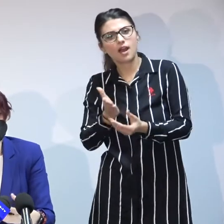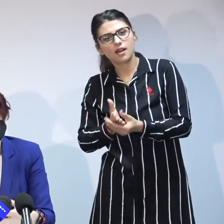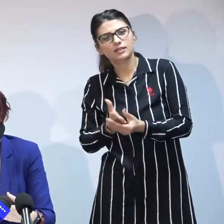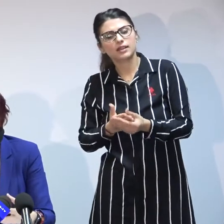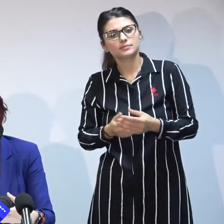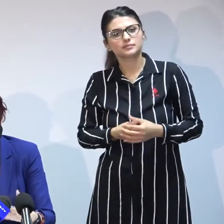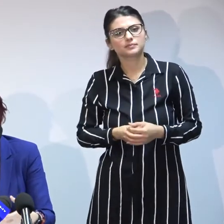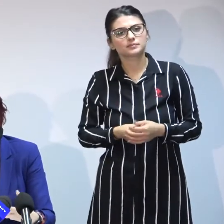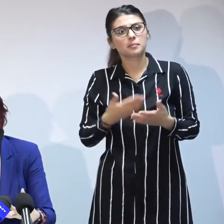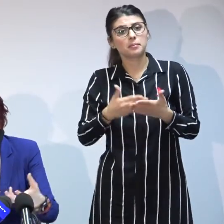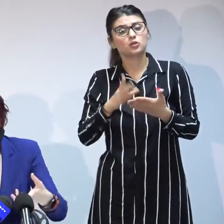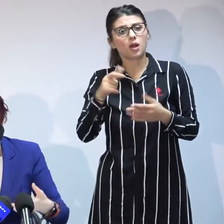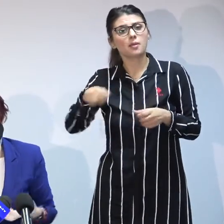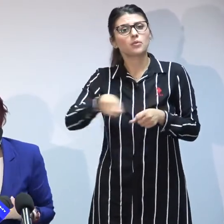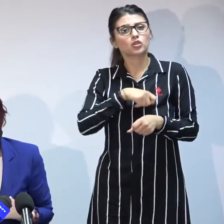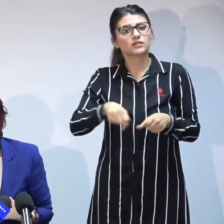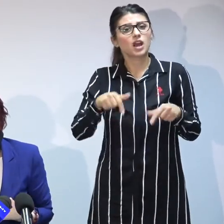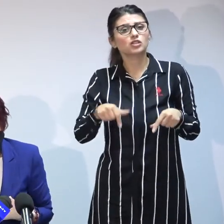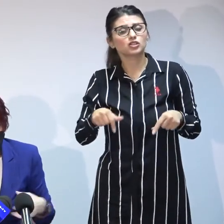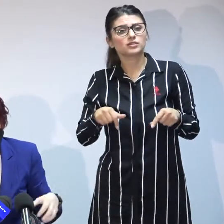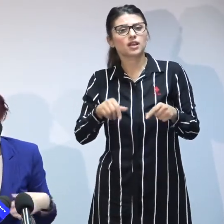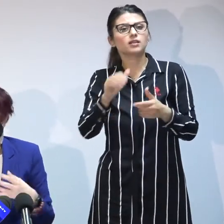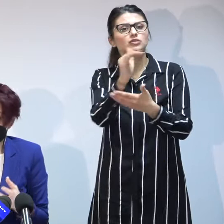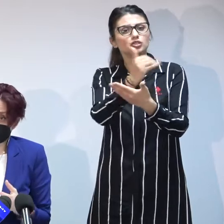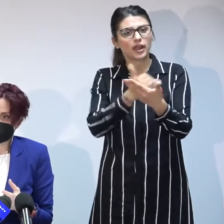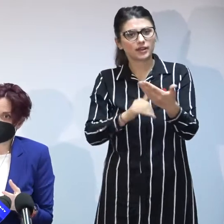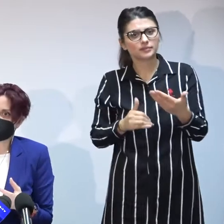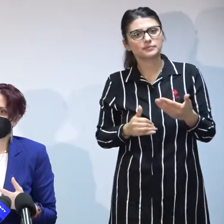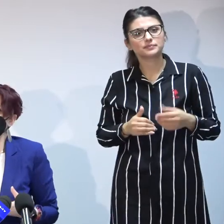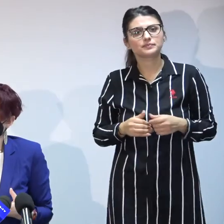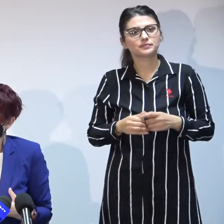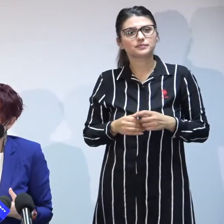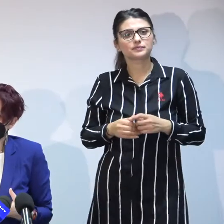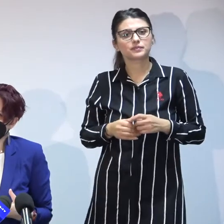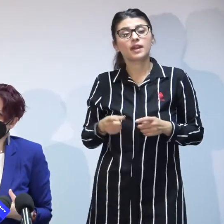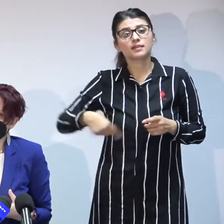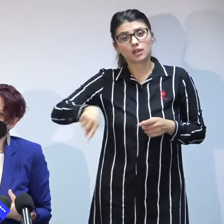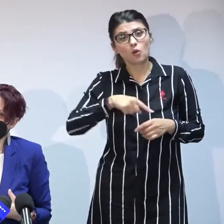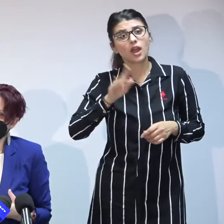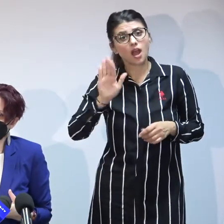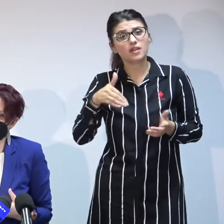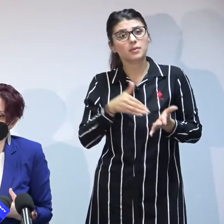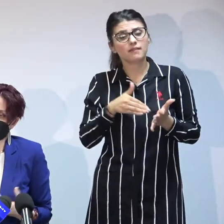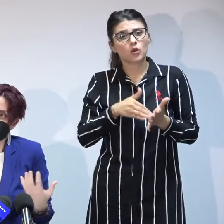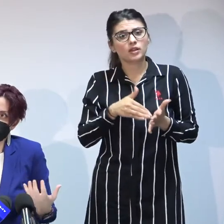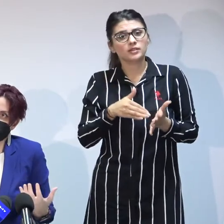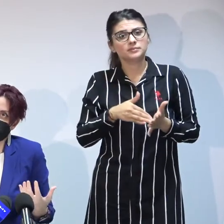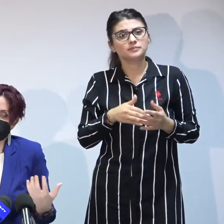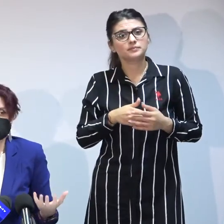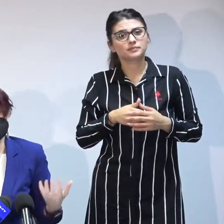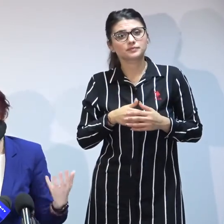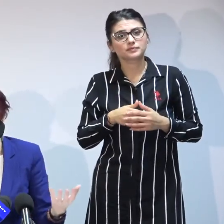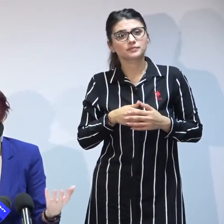pentru a modifica aceste formularistici dar în egală măsură avem nevoie ca și